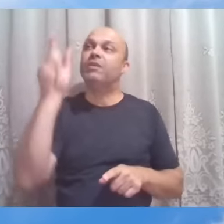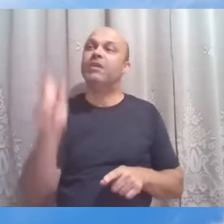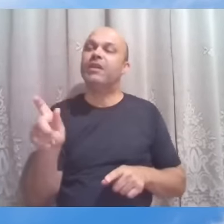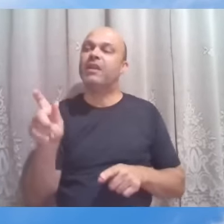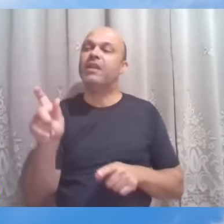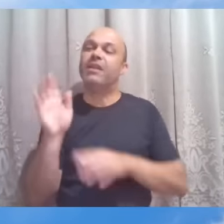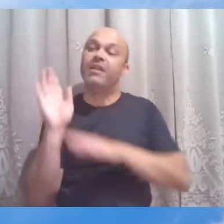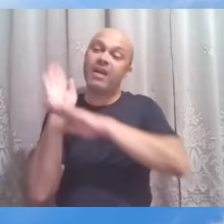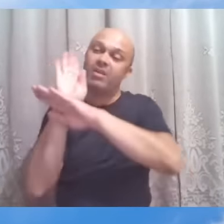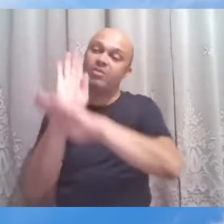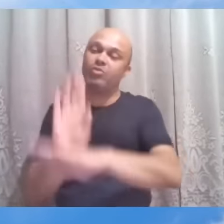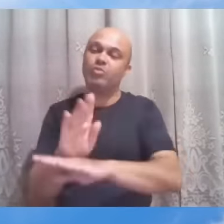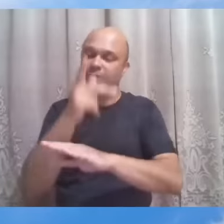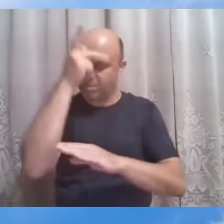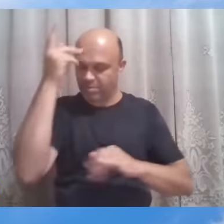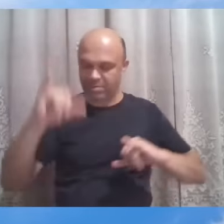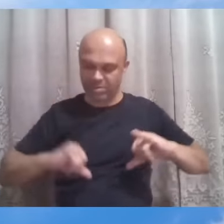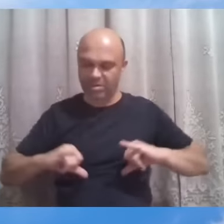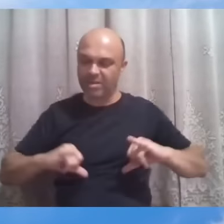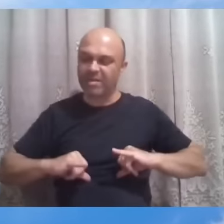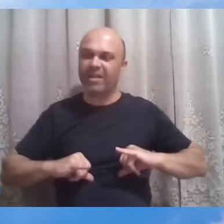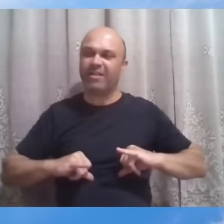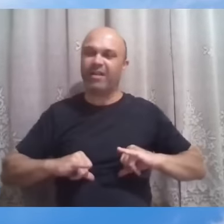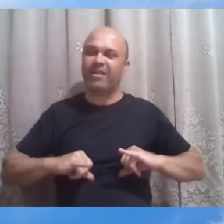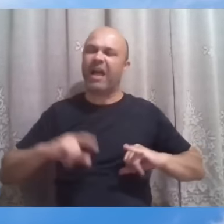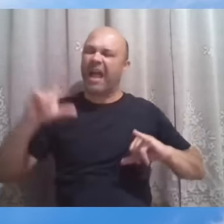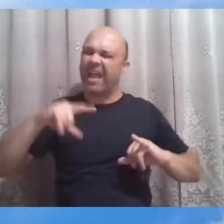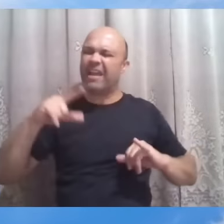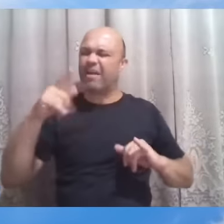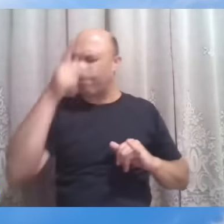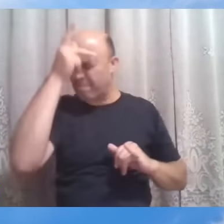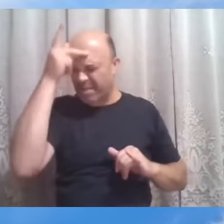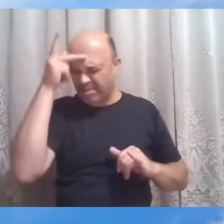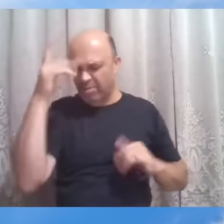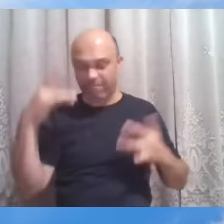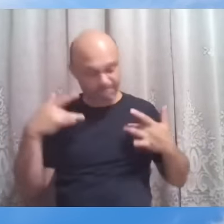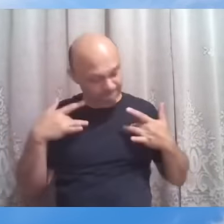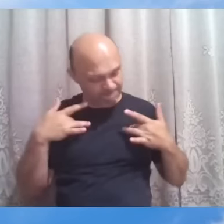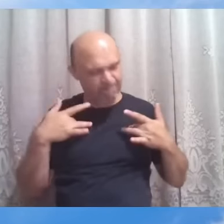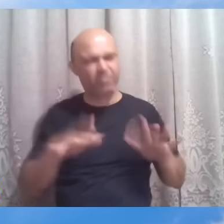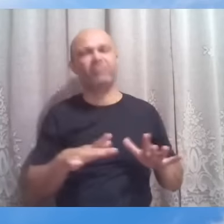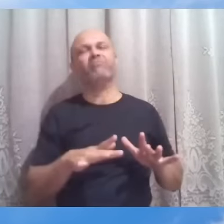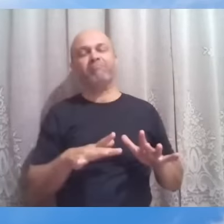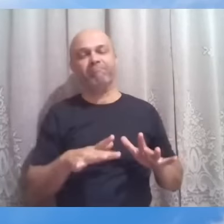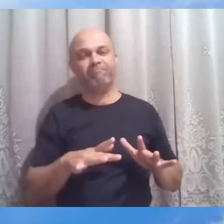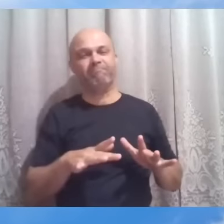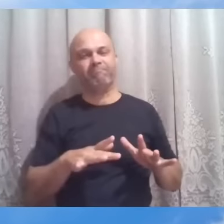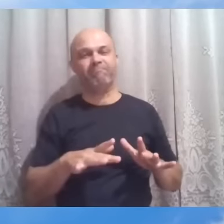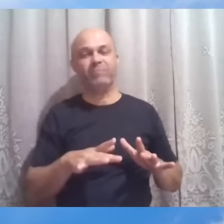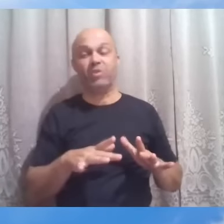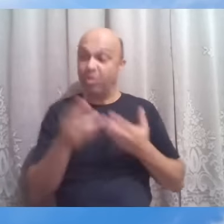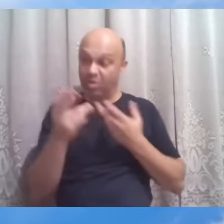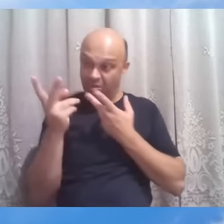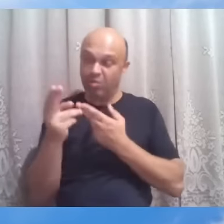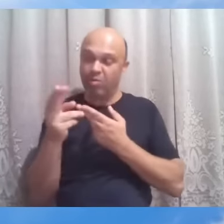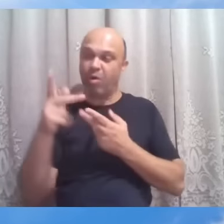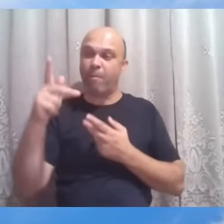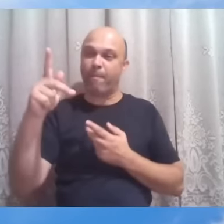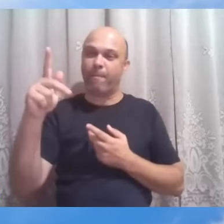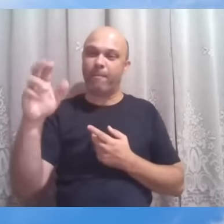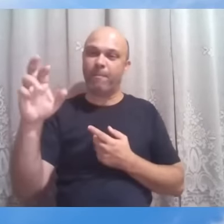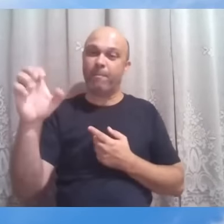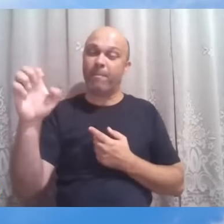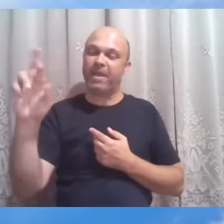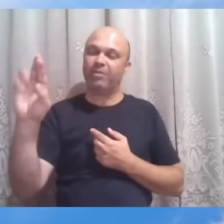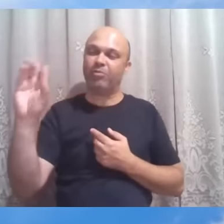Que era um poço de misericórdia na casa do caminho. É o mesmo Pedro. Mesmo não, né? O nome, talvez, mas